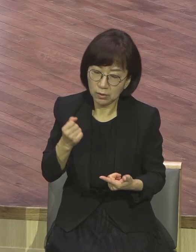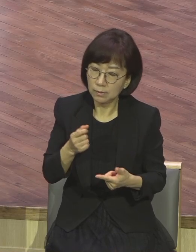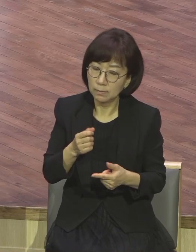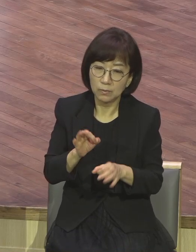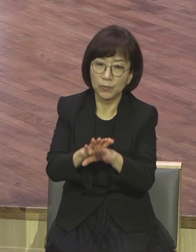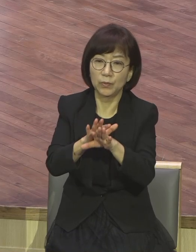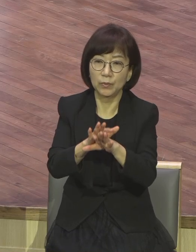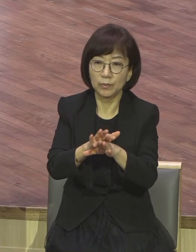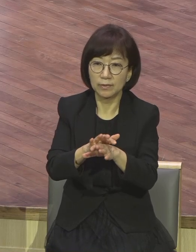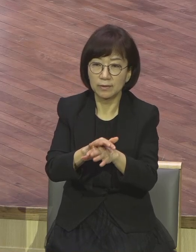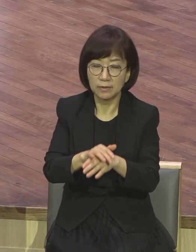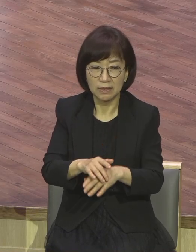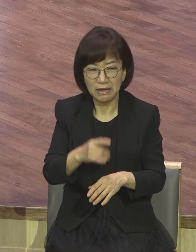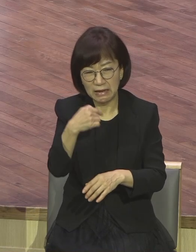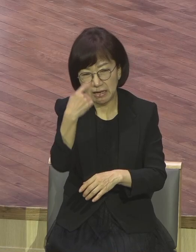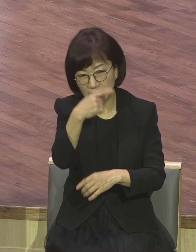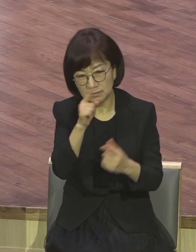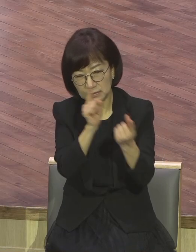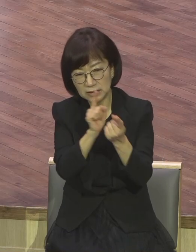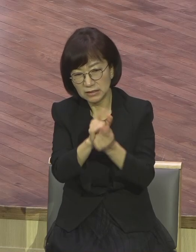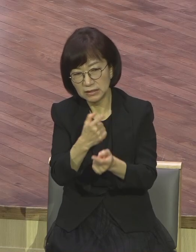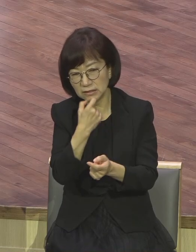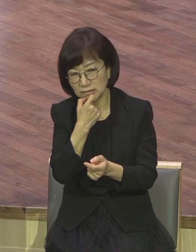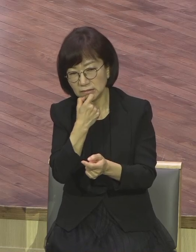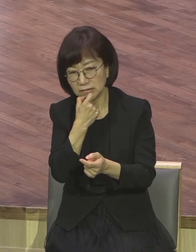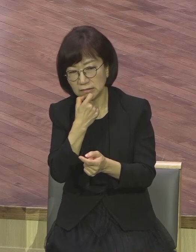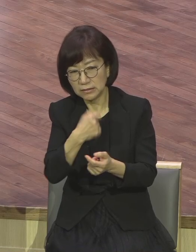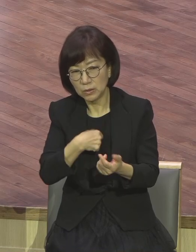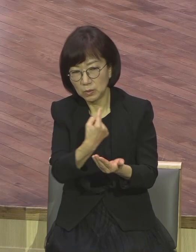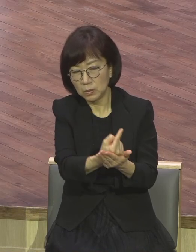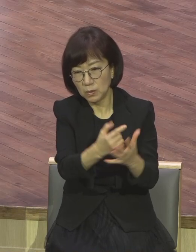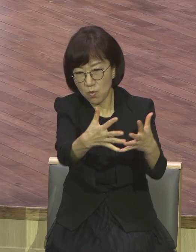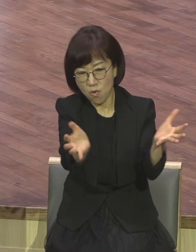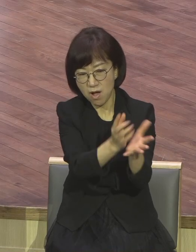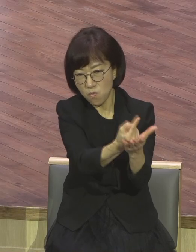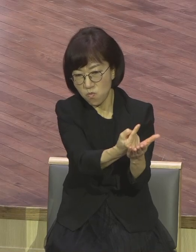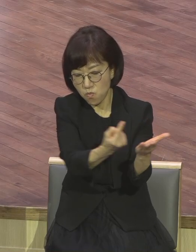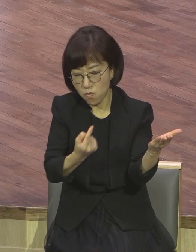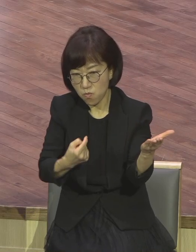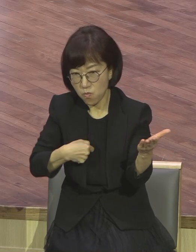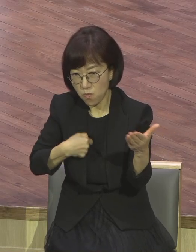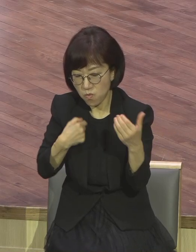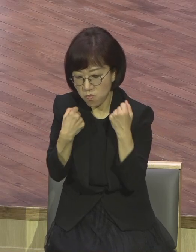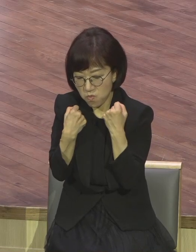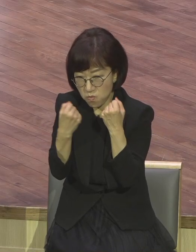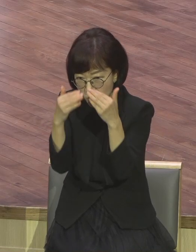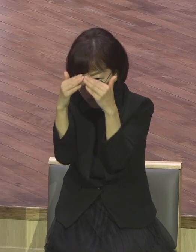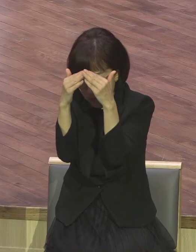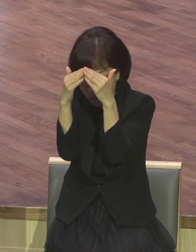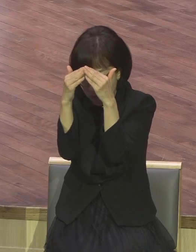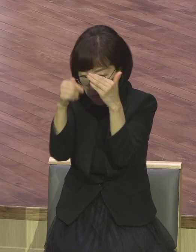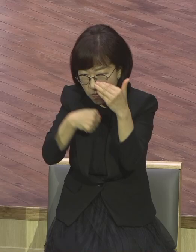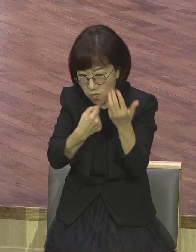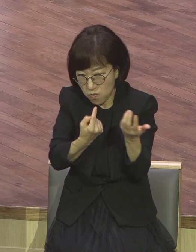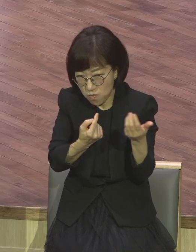대인기피증 각종 부정의 적응이 잘한데 어디 가든지